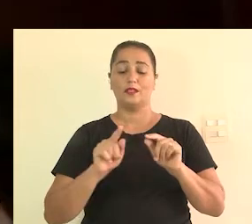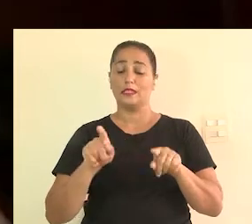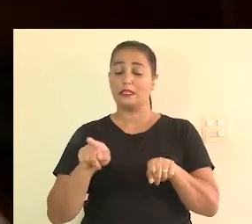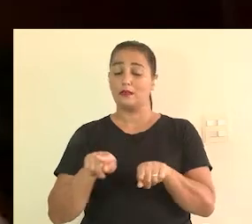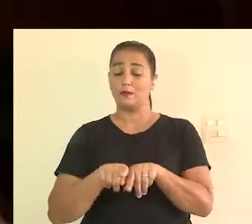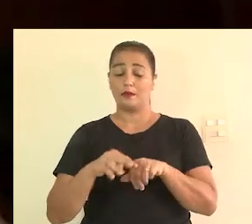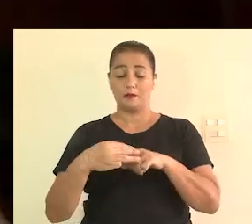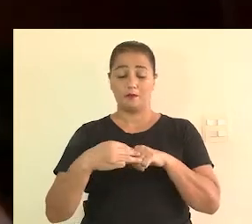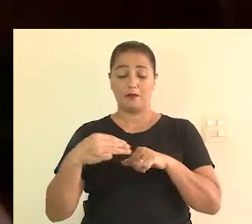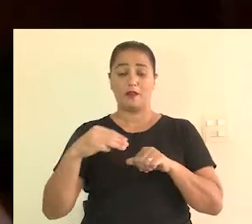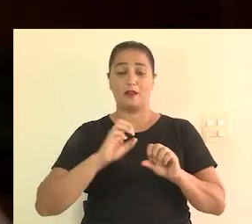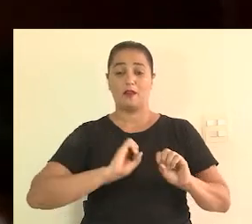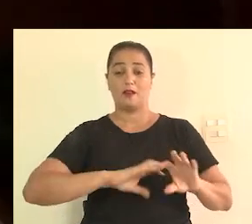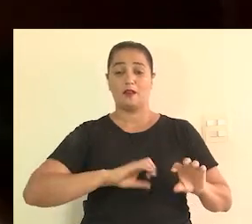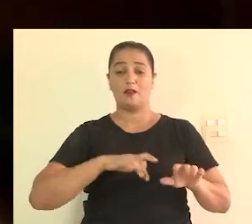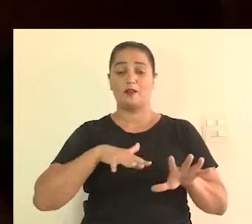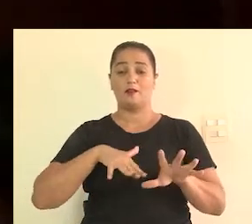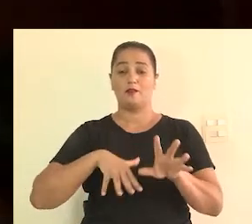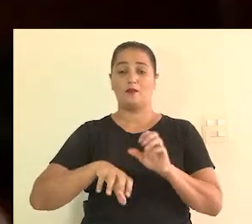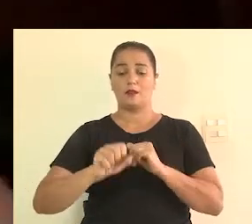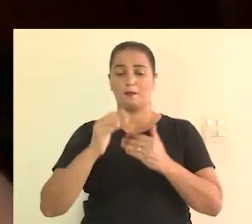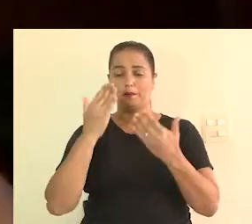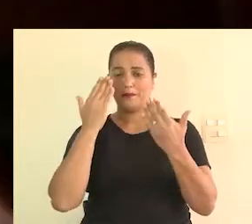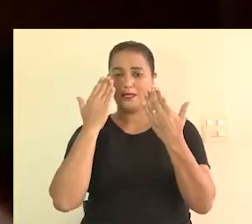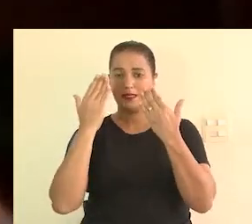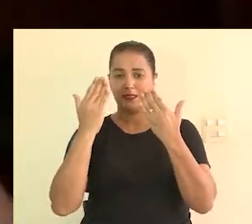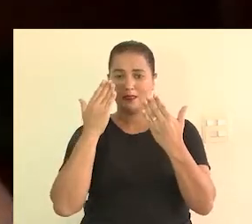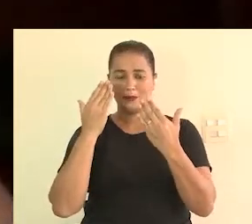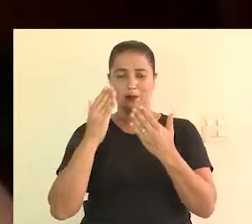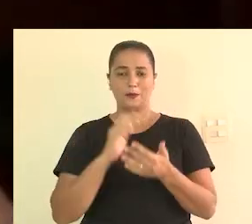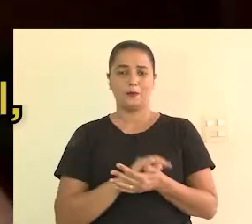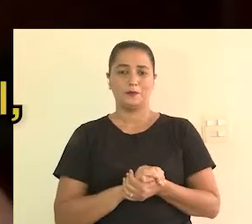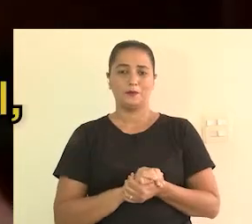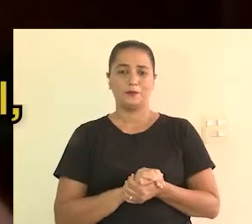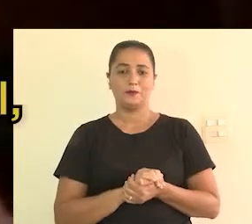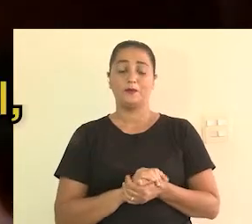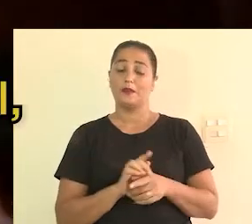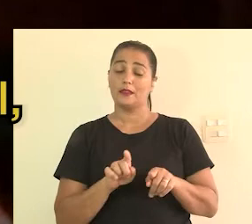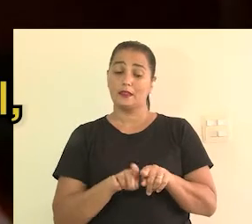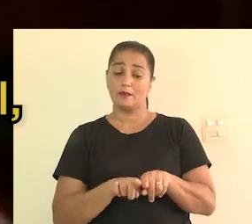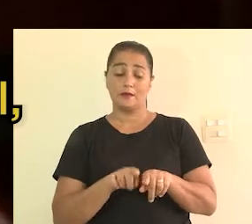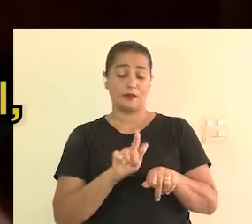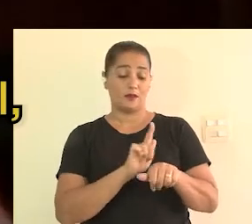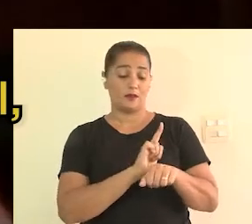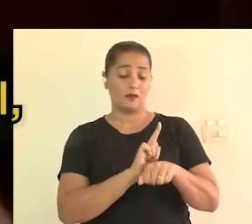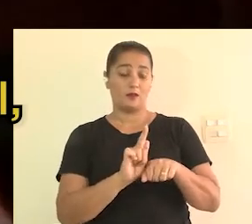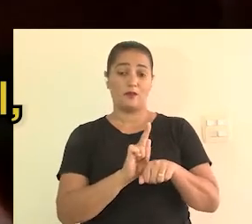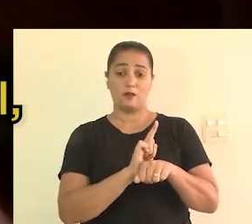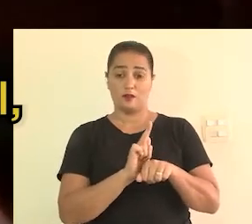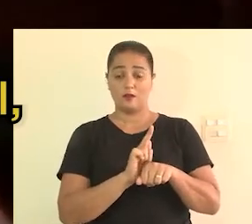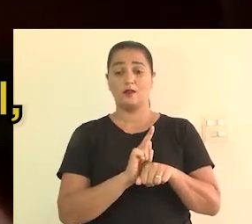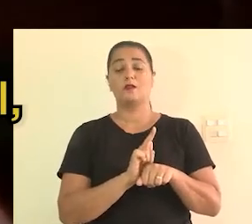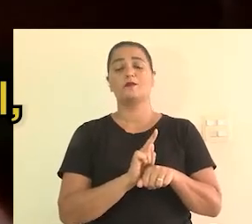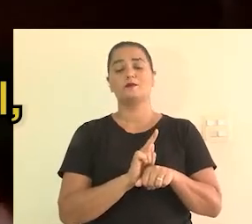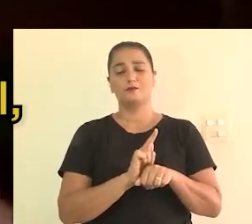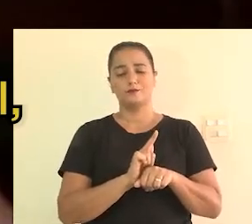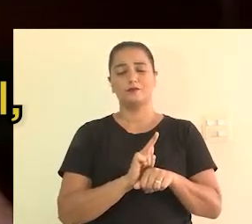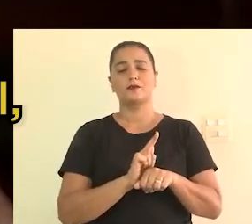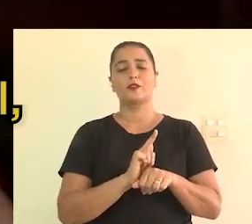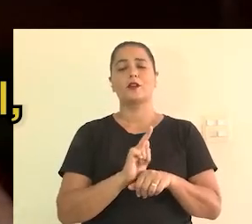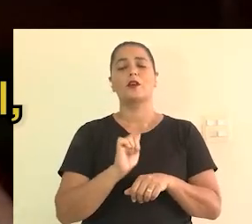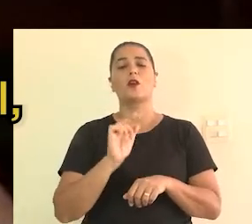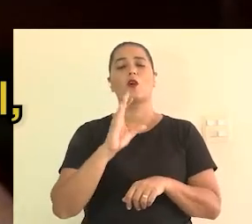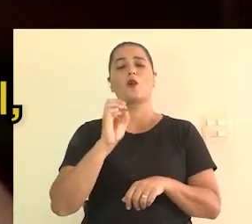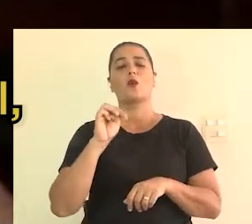mestre em educação e formada em psicologia. E sou gestora da Comacessibilidade